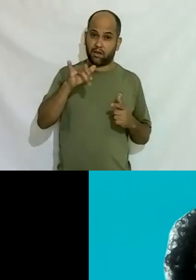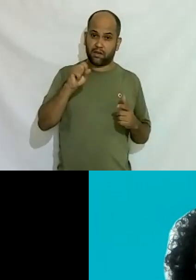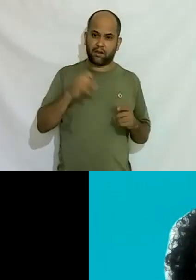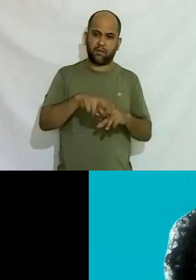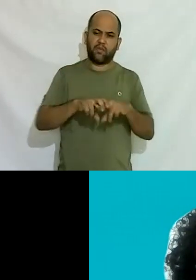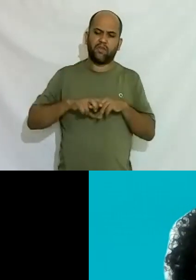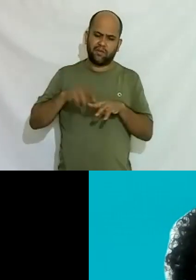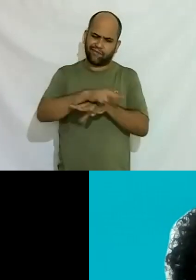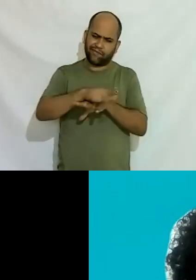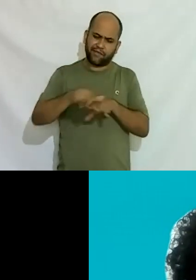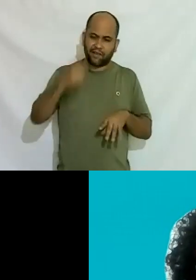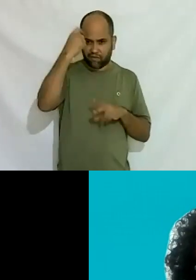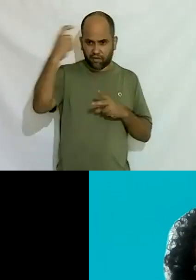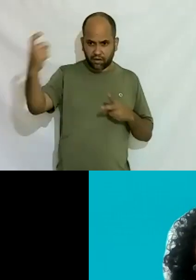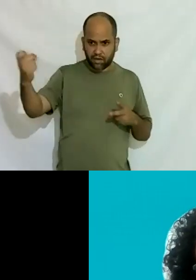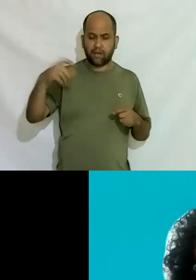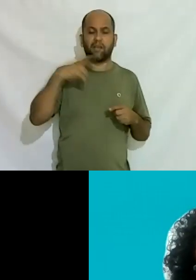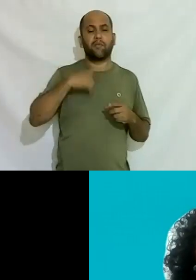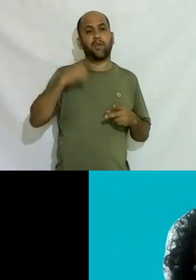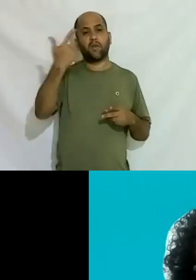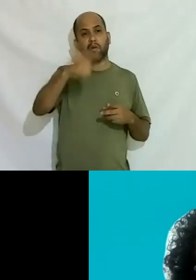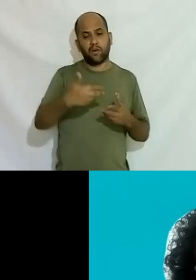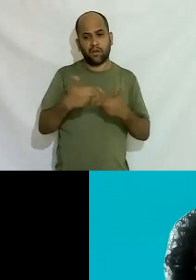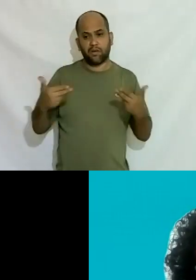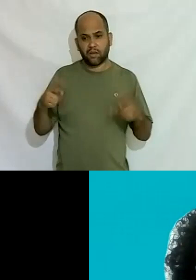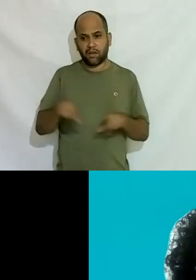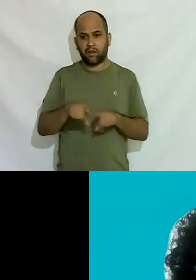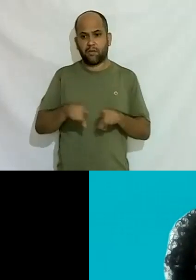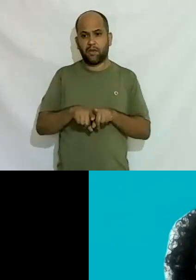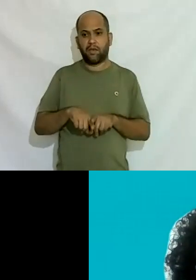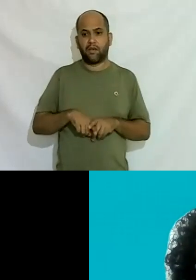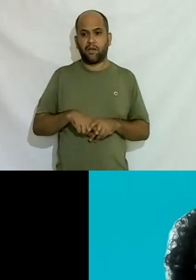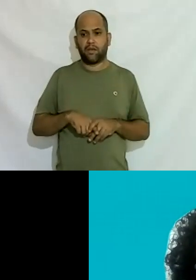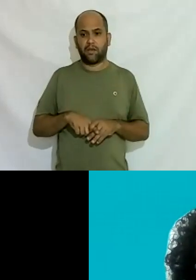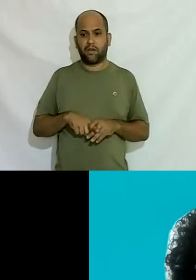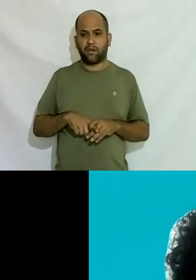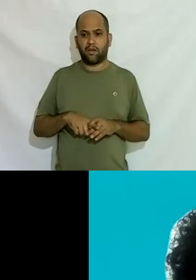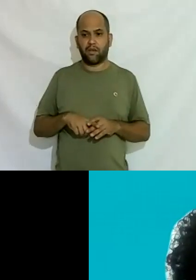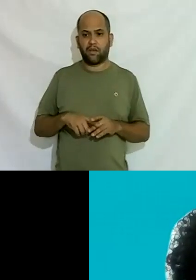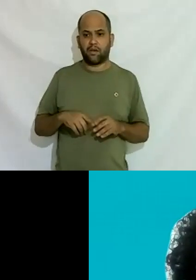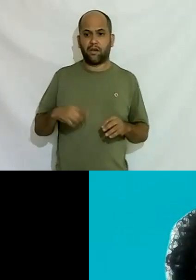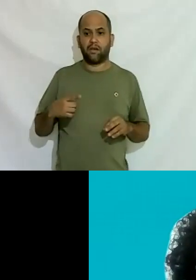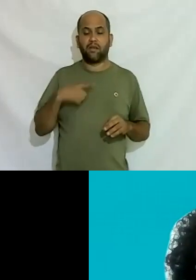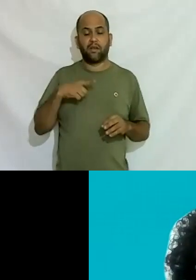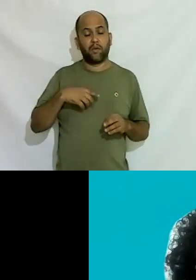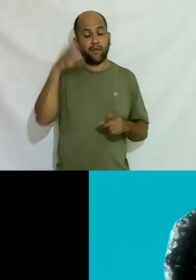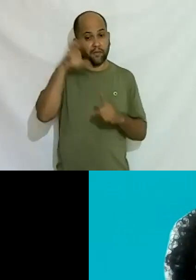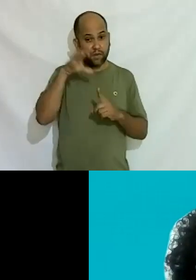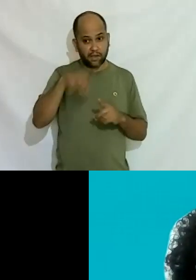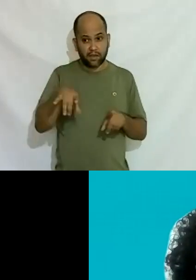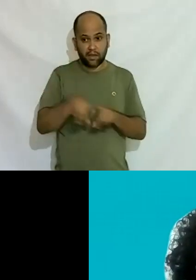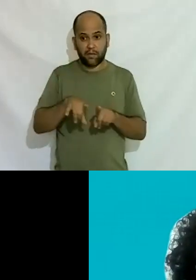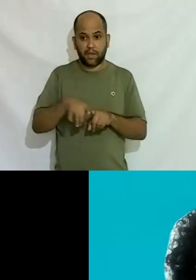violência mas por causa de uma série de outras questões enfim que não vem ao caso mas que afetam também a